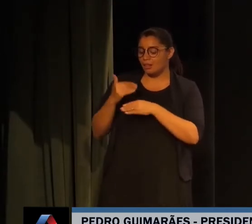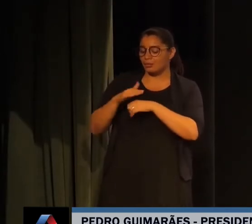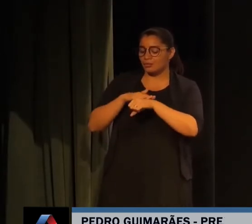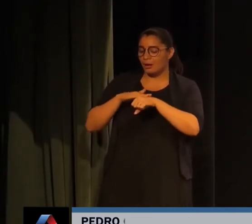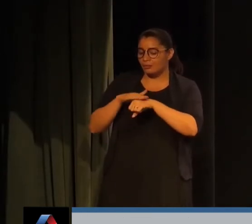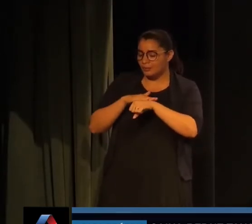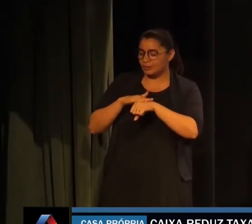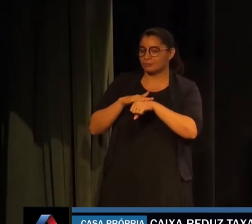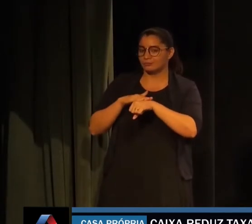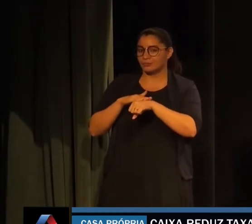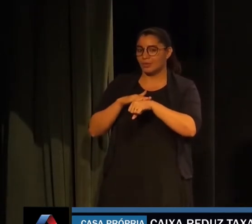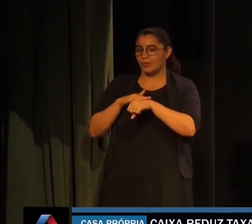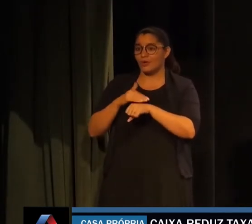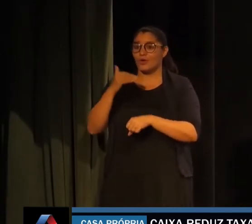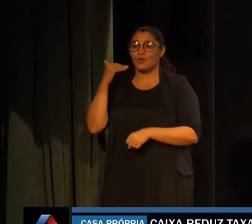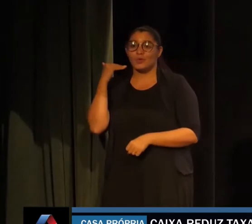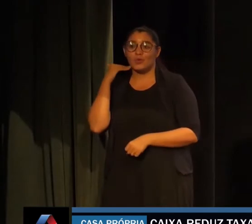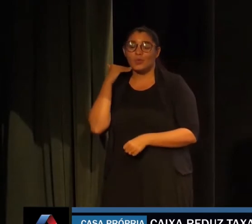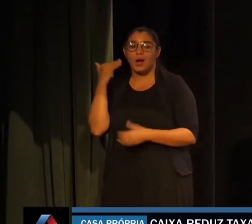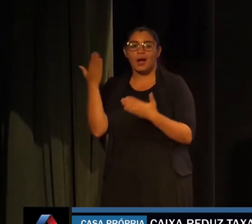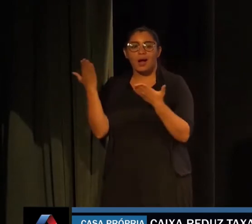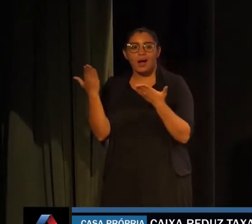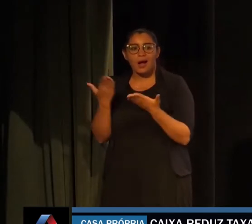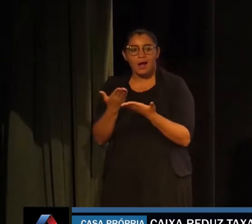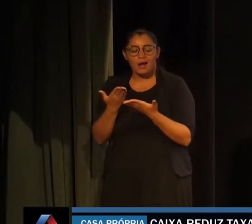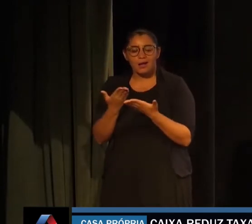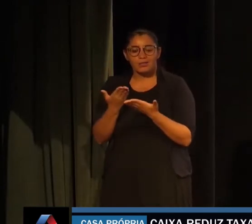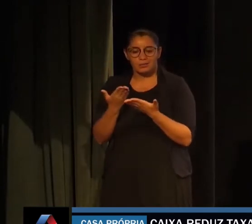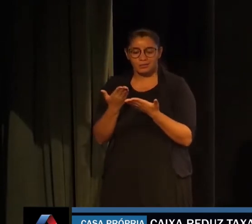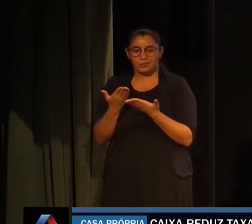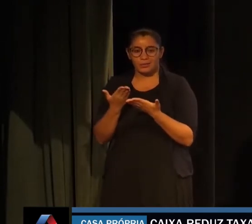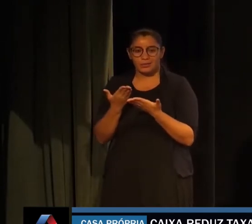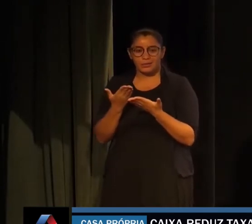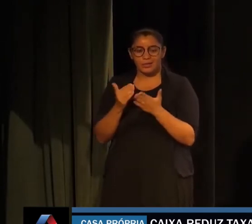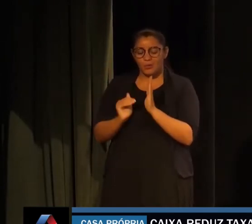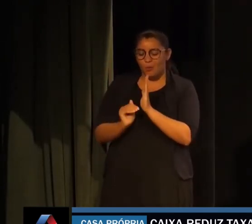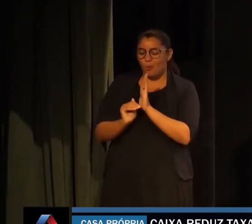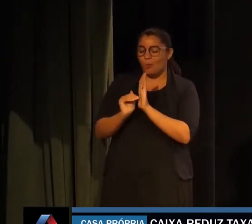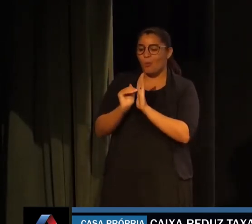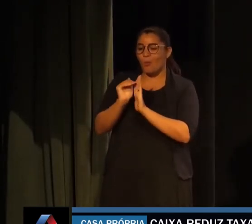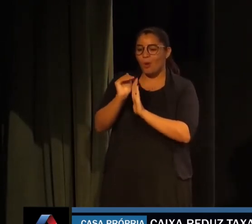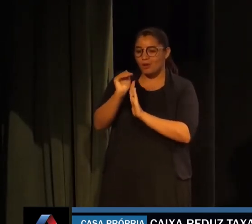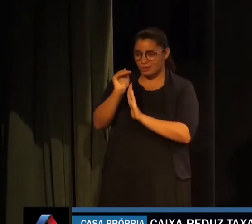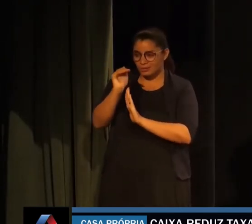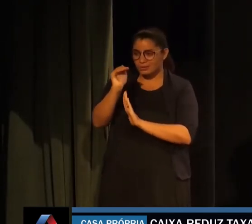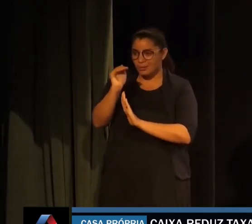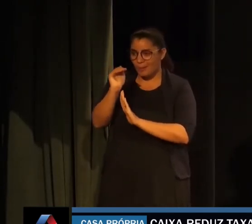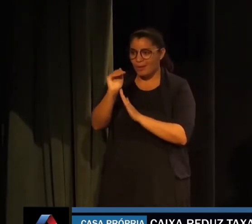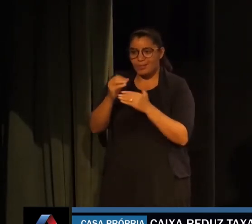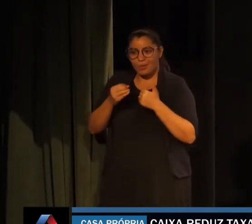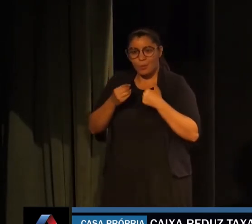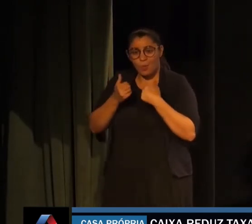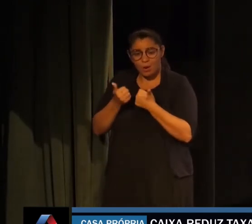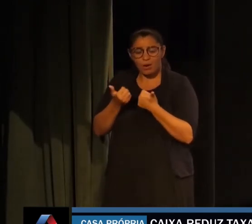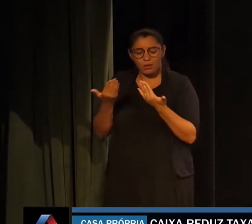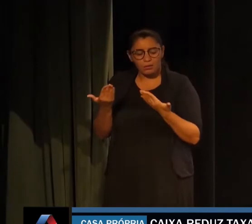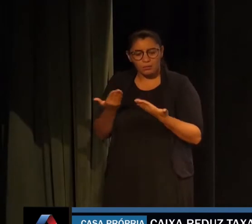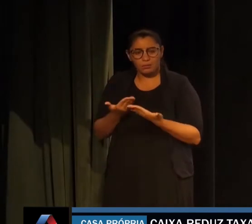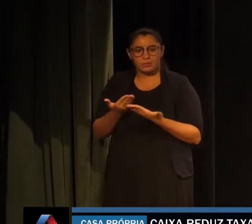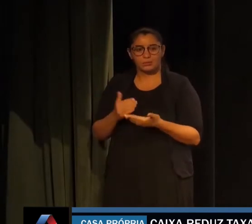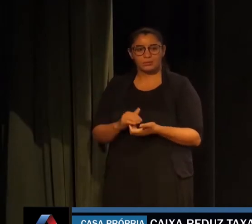conversa, é o fato de que o banco hoje tem uma rentabilidade que ele nunca teve. Estava conversando agora